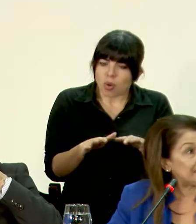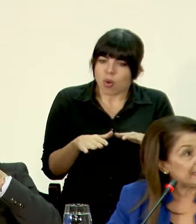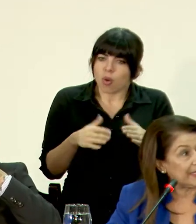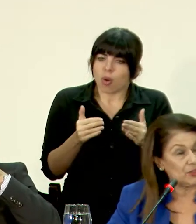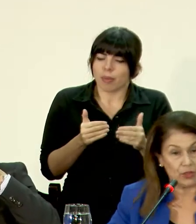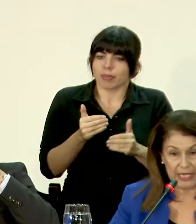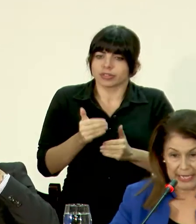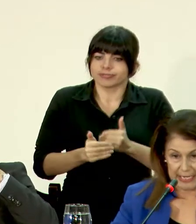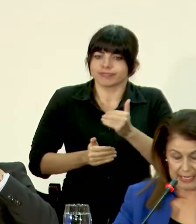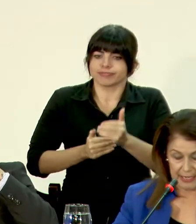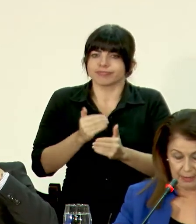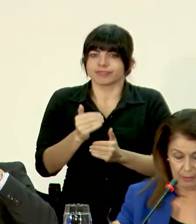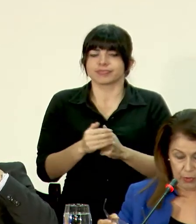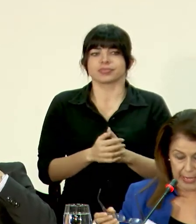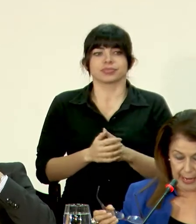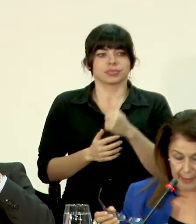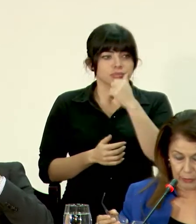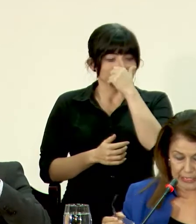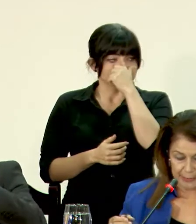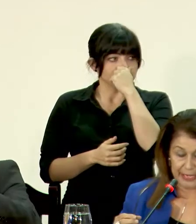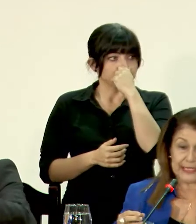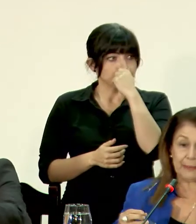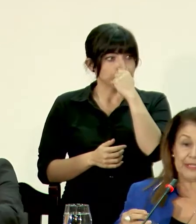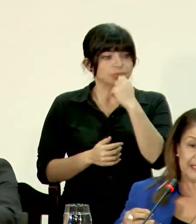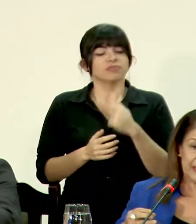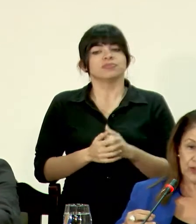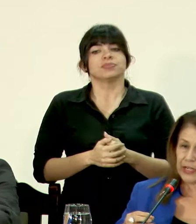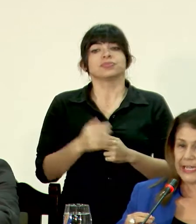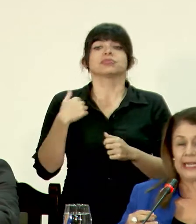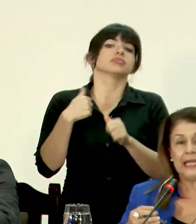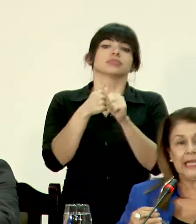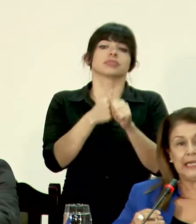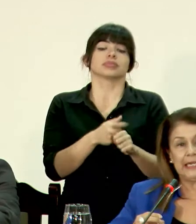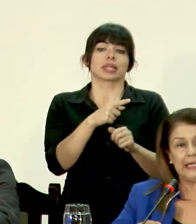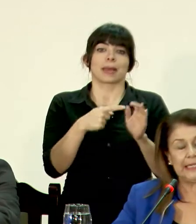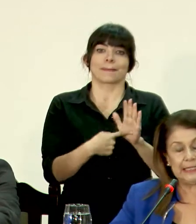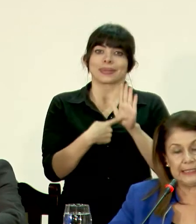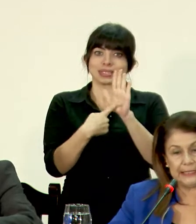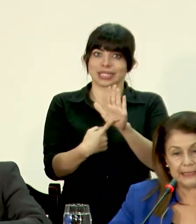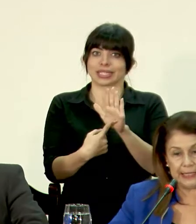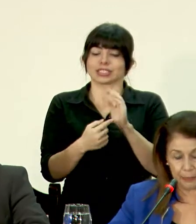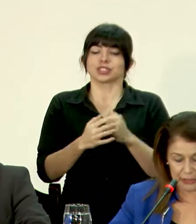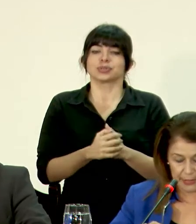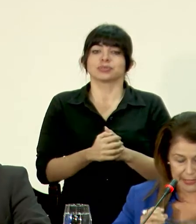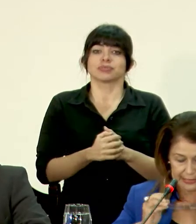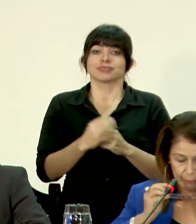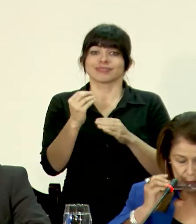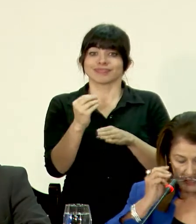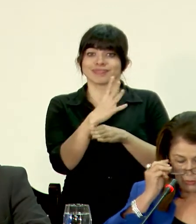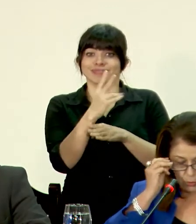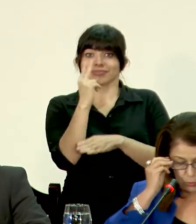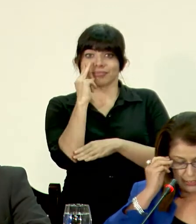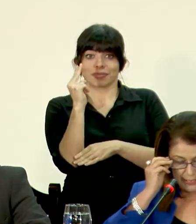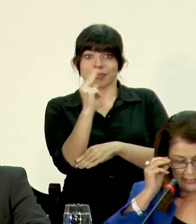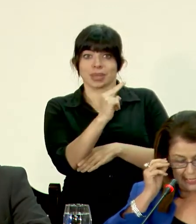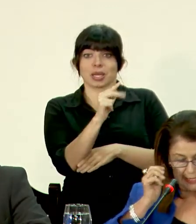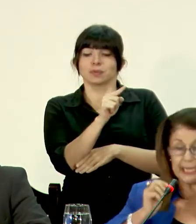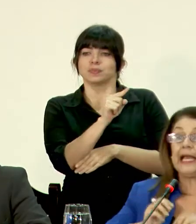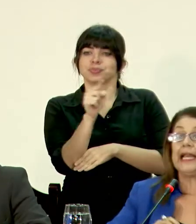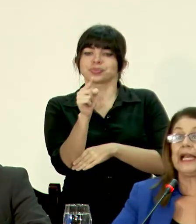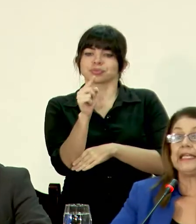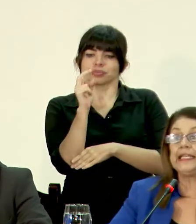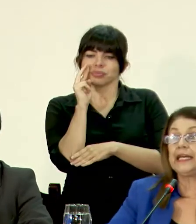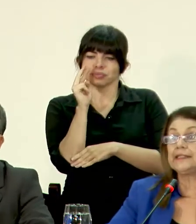ido avanzando y voy a apoyarme en esa presentación. En la diapositiva que estamos viendo, ustedes